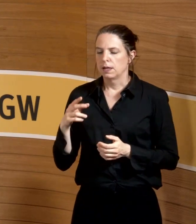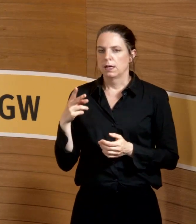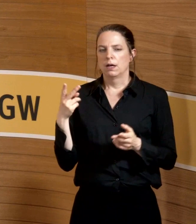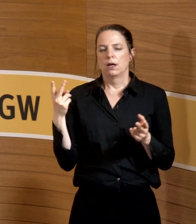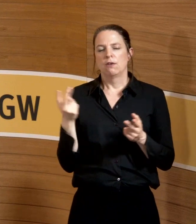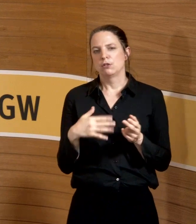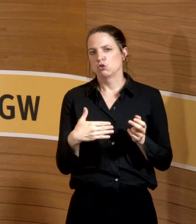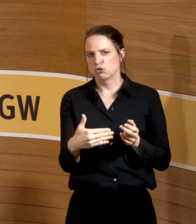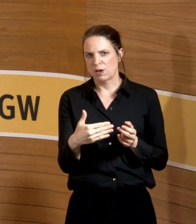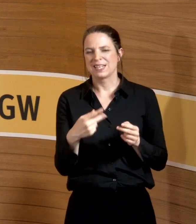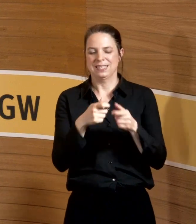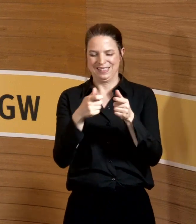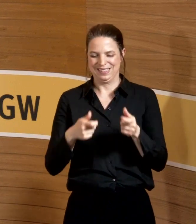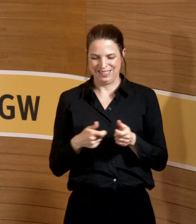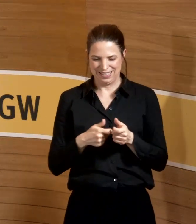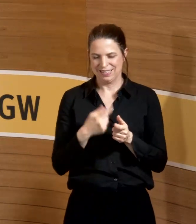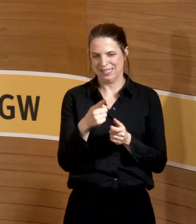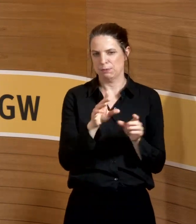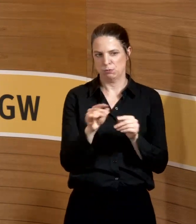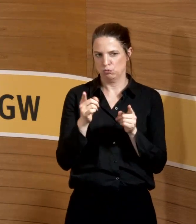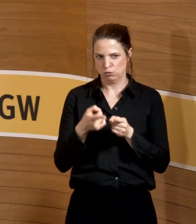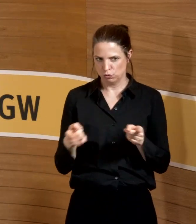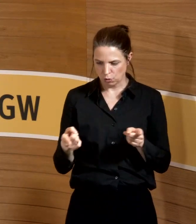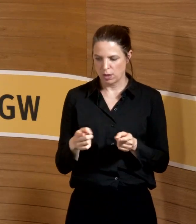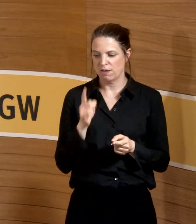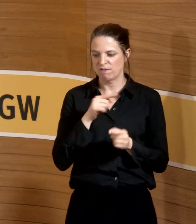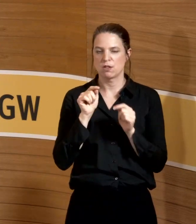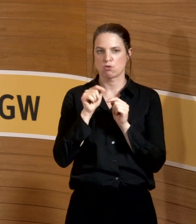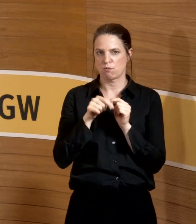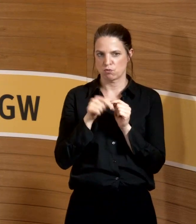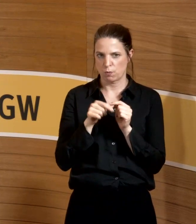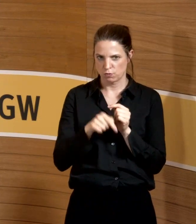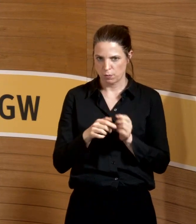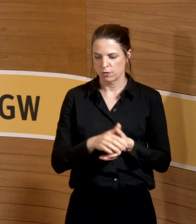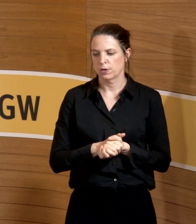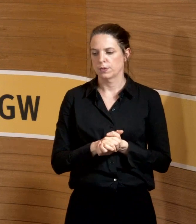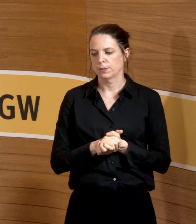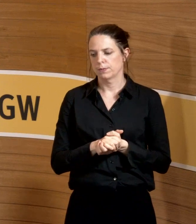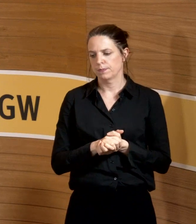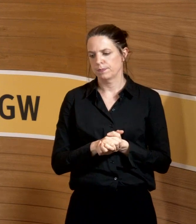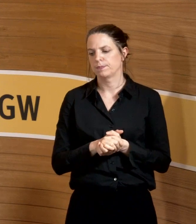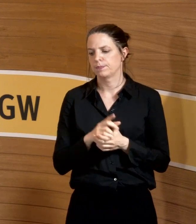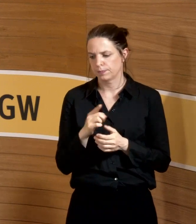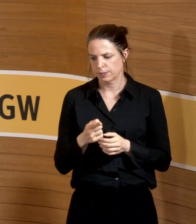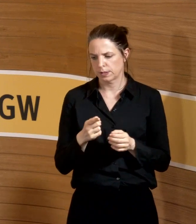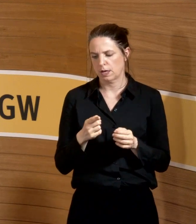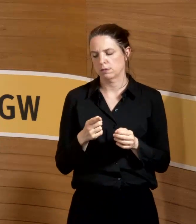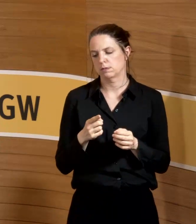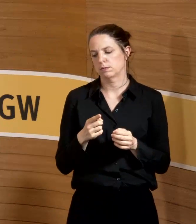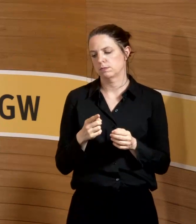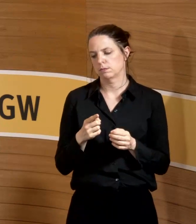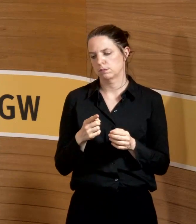gerade Schwangere dann anwenden, falls es tatsächlich irgendwie zu einem Raustropfenunfall kommt vor Ort. Dann die Betreuung von